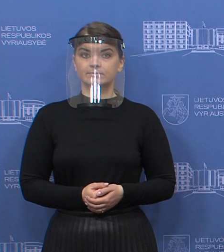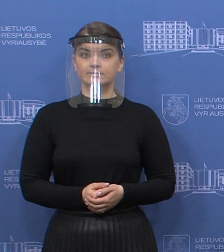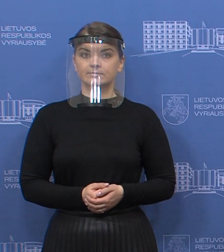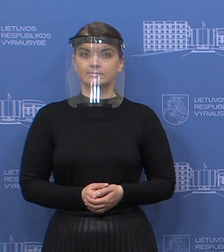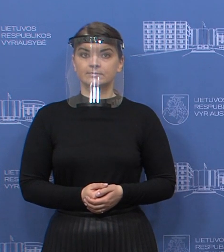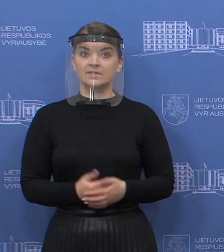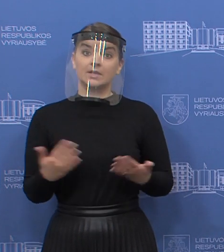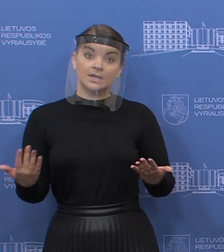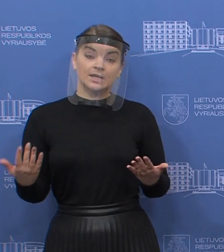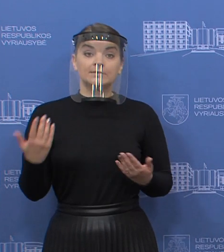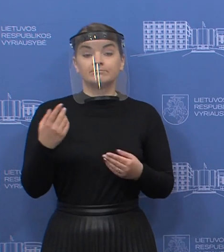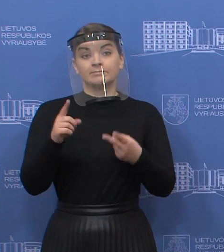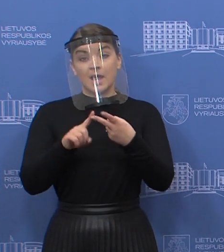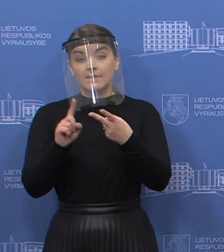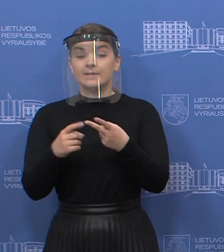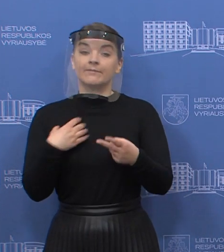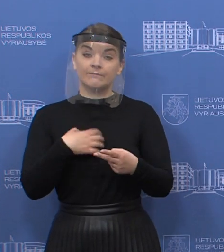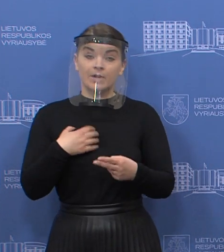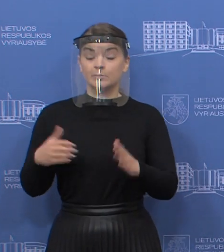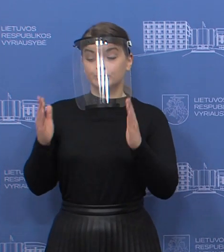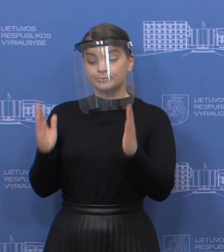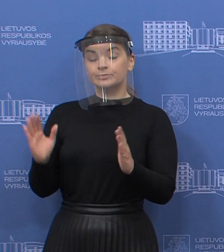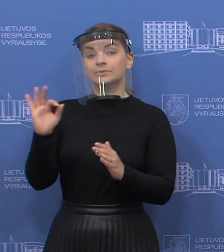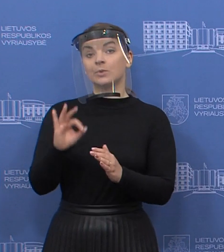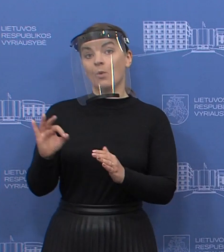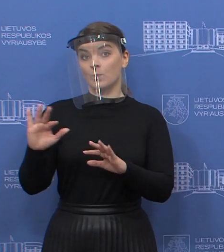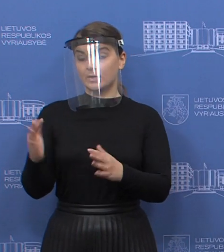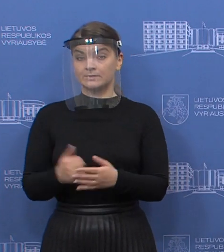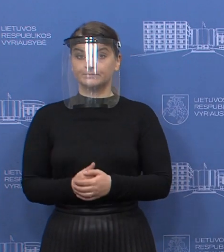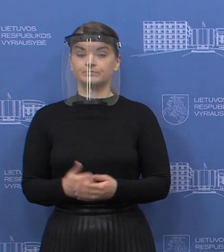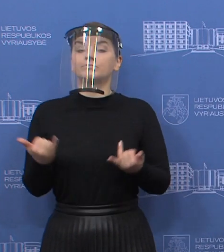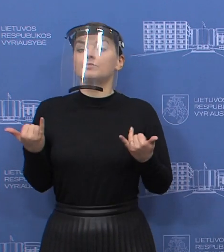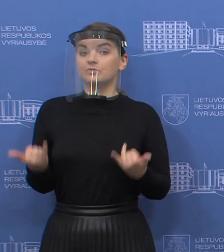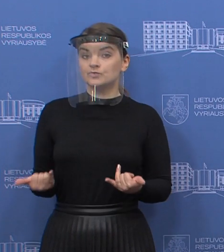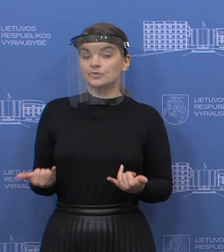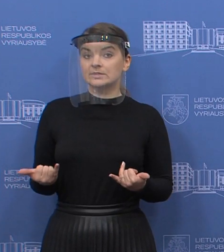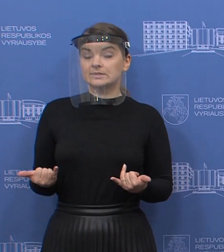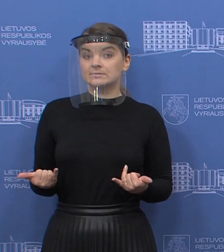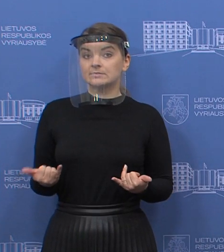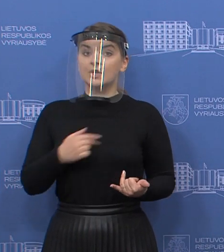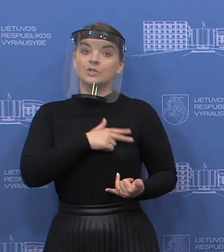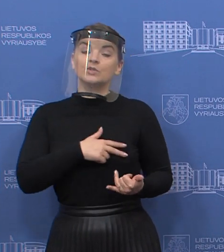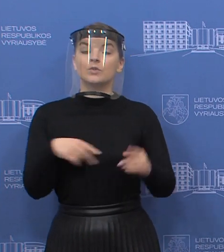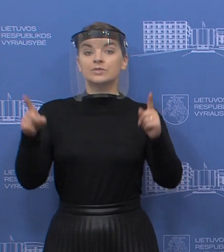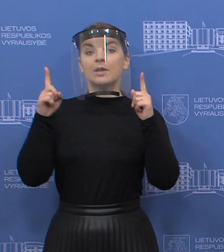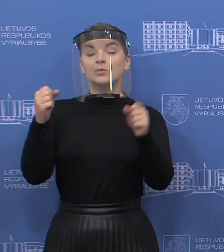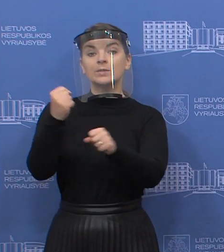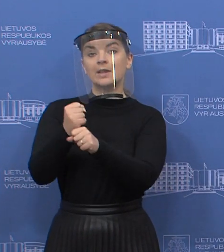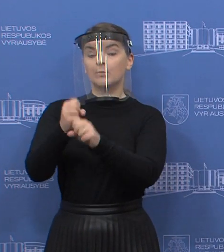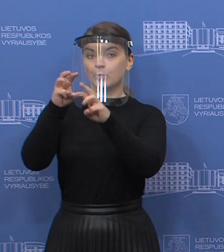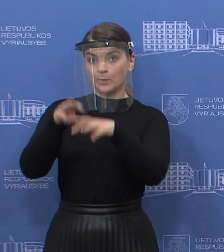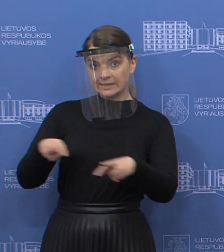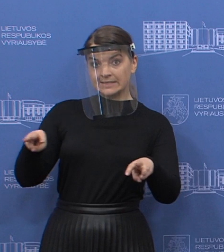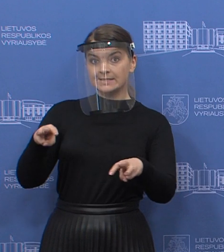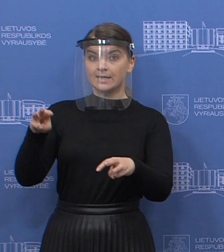Ir galbūt antras toks paketas, ką norėčiau pakalbėti, tai iš tiesų šiandien buvo pritarta socialinis apsaugos ir darbo ministerijos